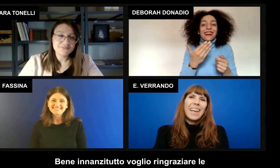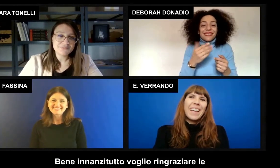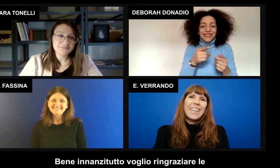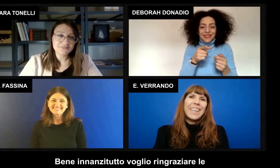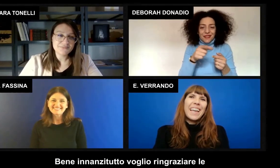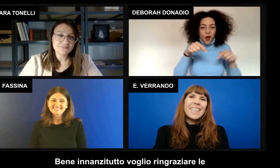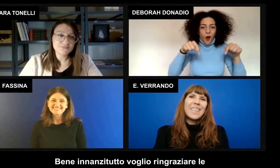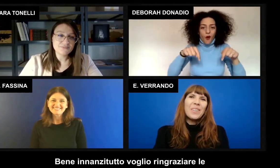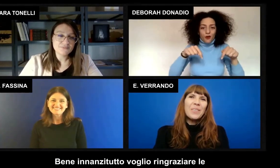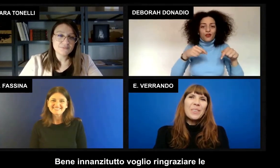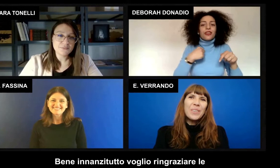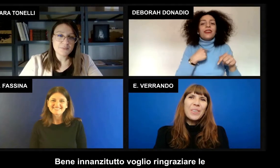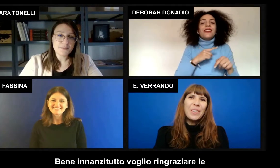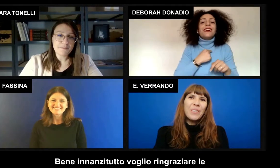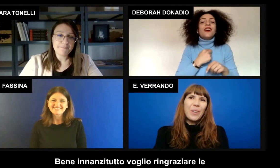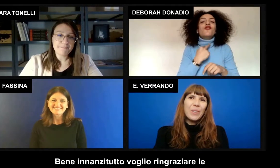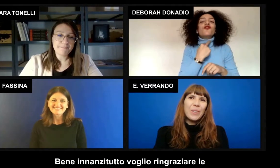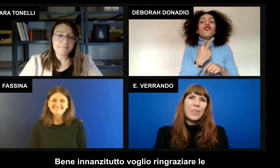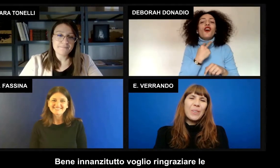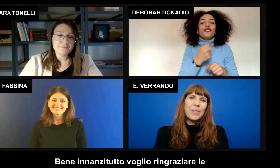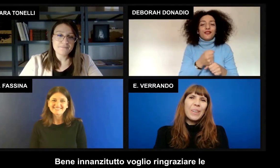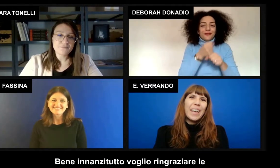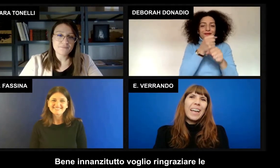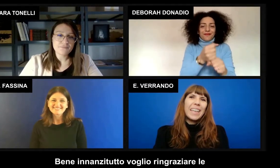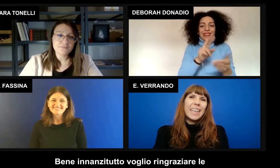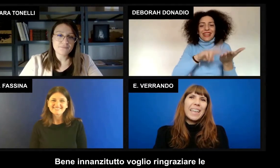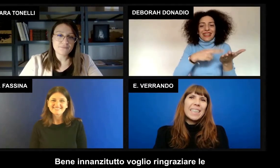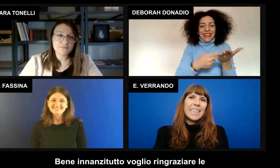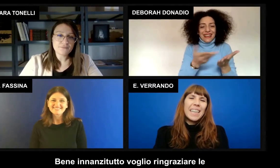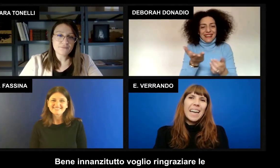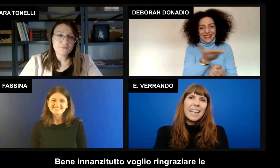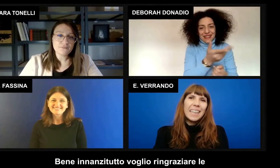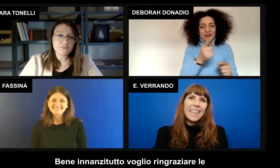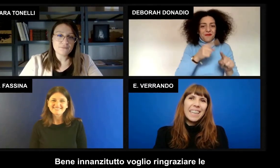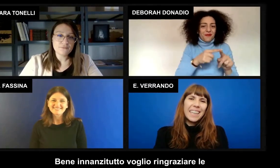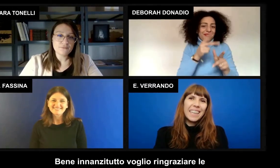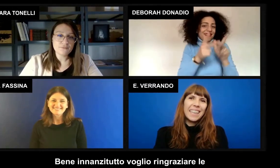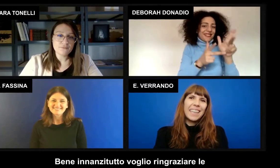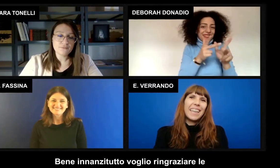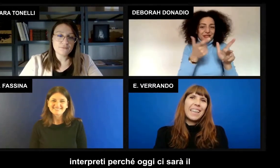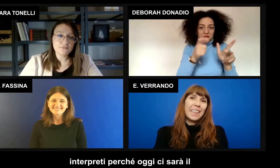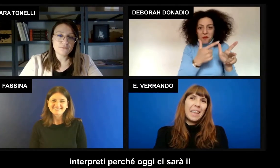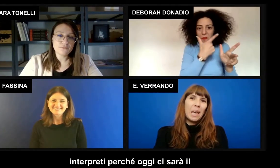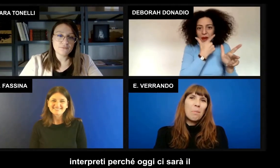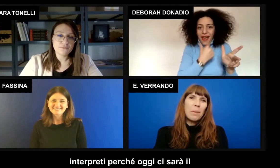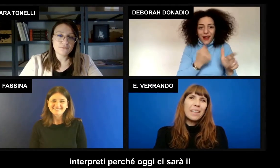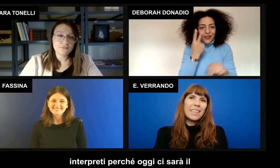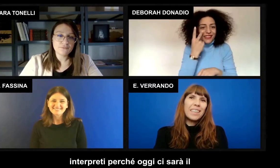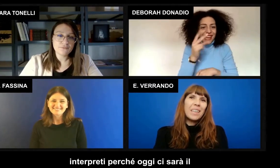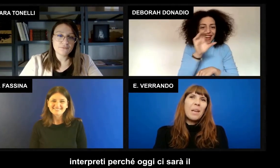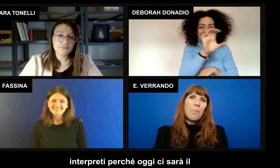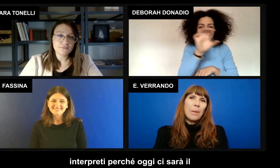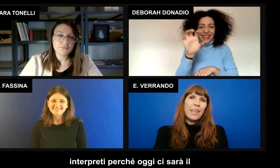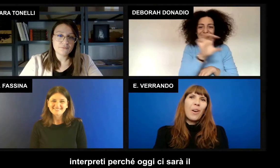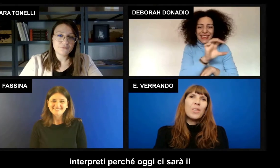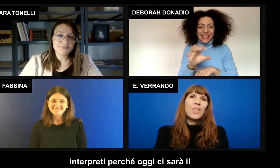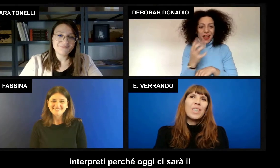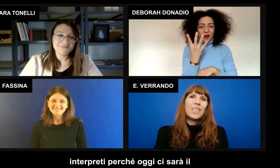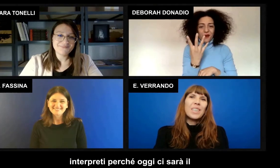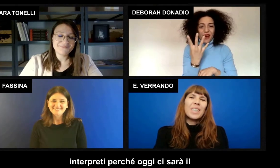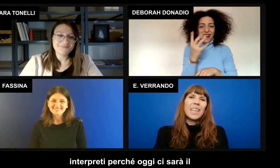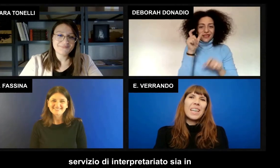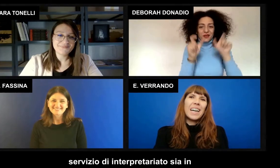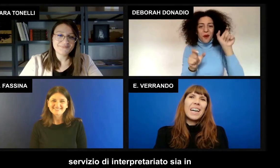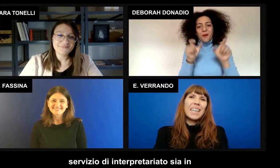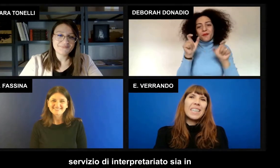Bene, innanzitutto voglio ringraziare le interpreti perché oggi